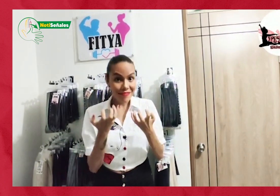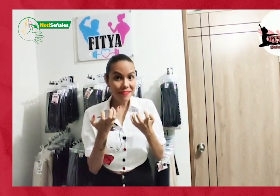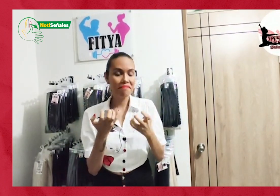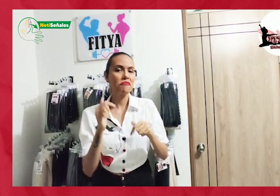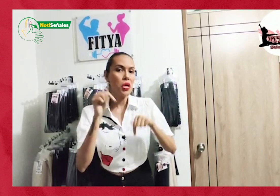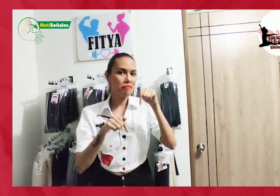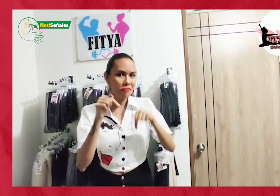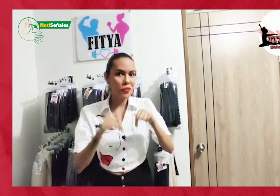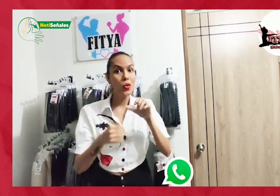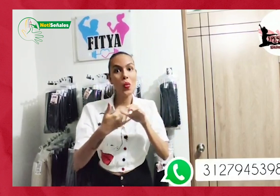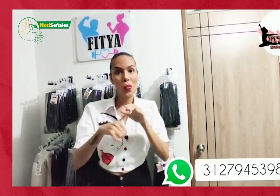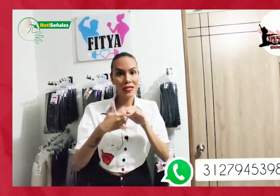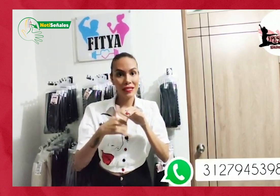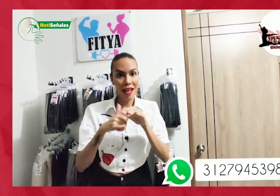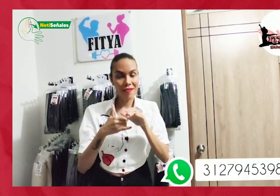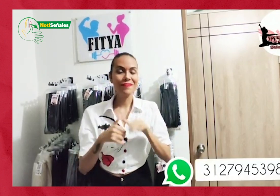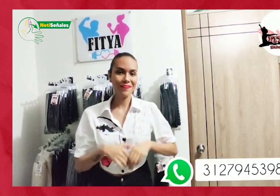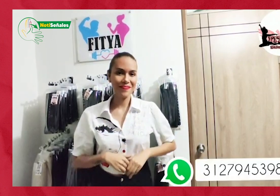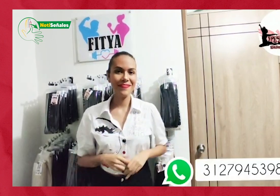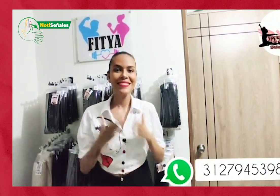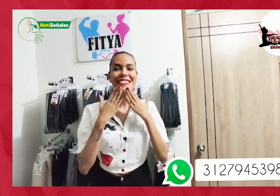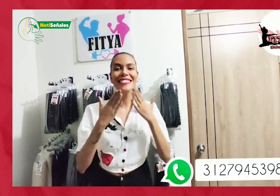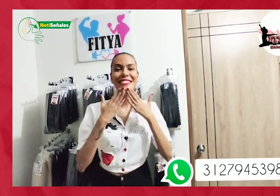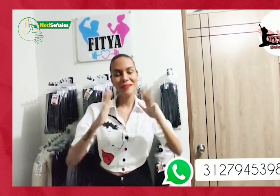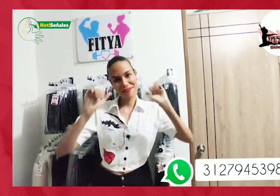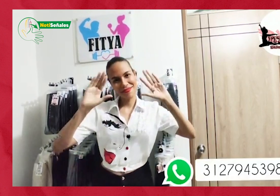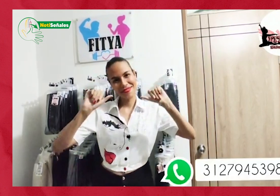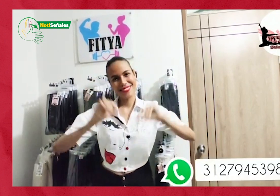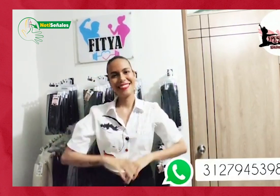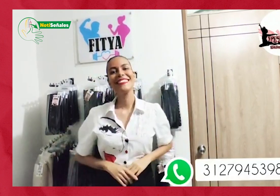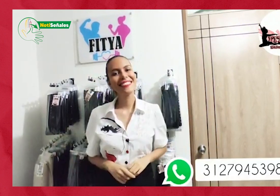pueden contactarme al número de WhatsApp. Gracias, chao. ¡Gracias!